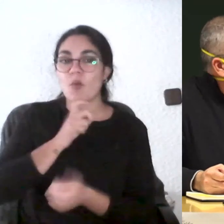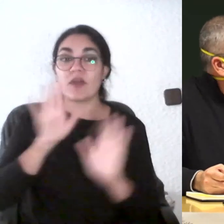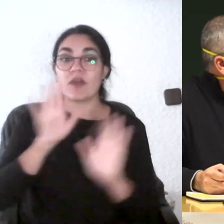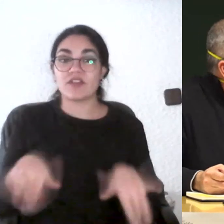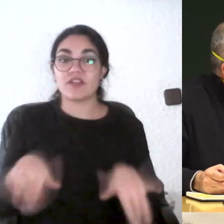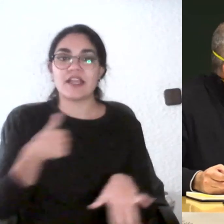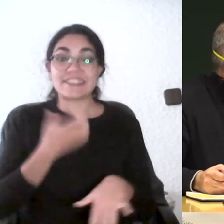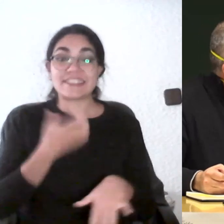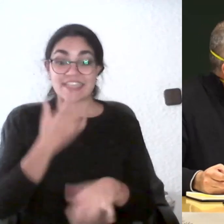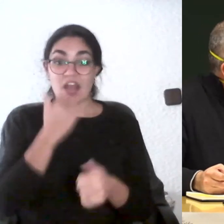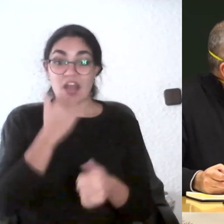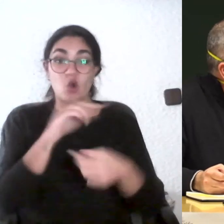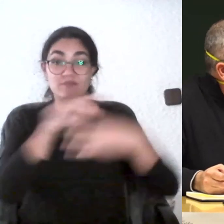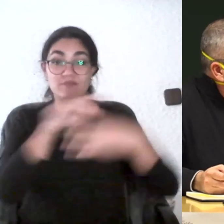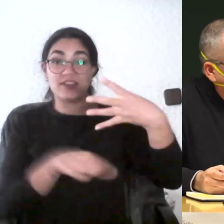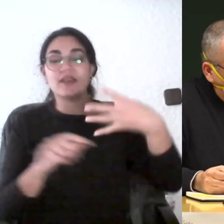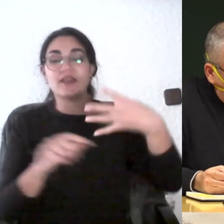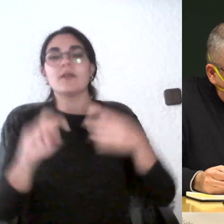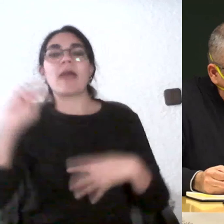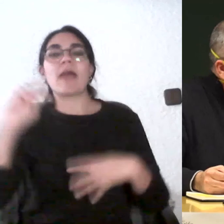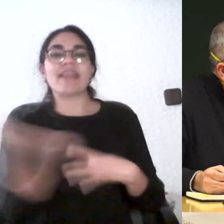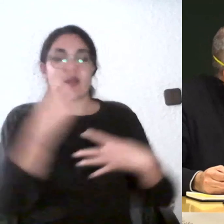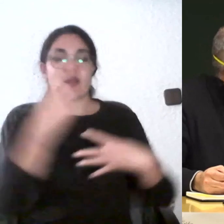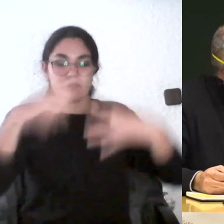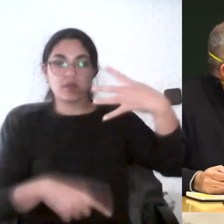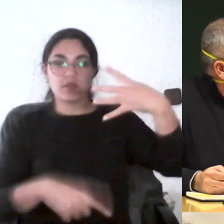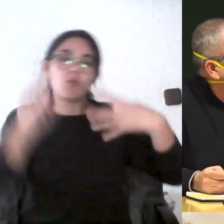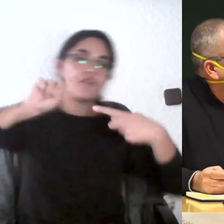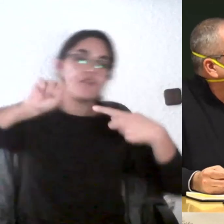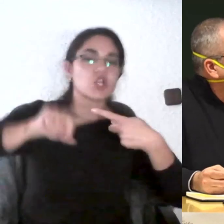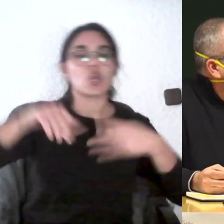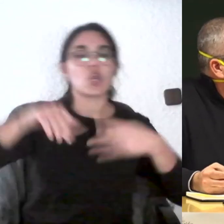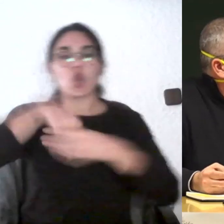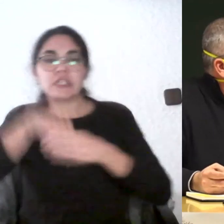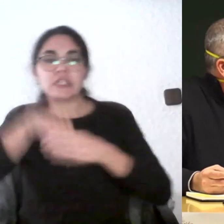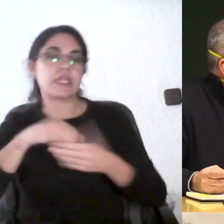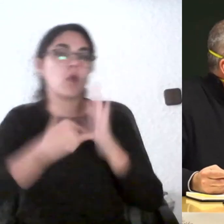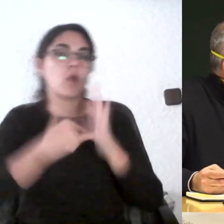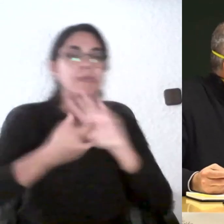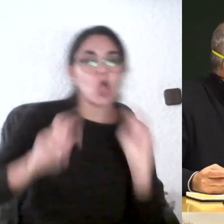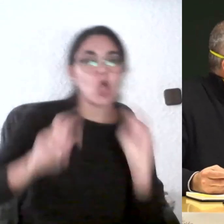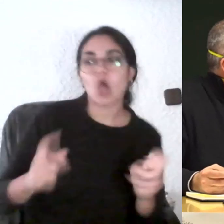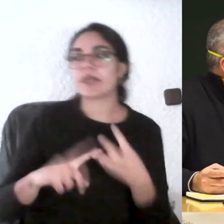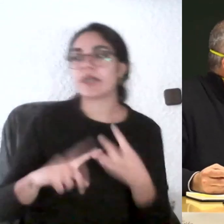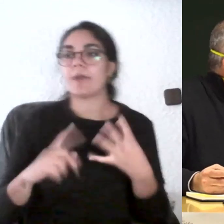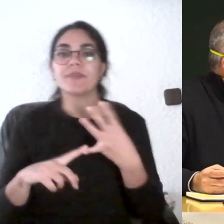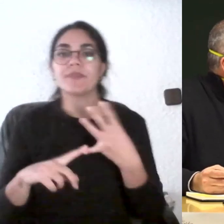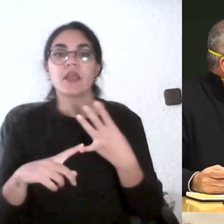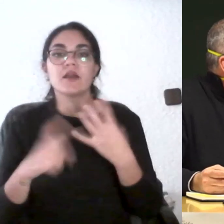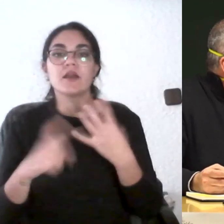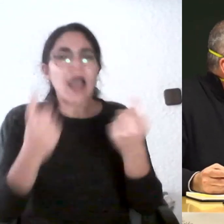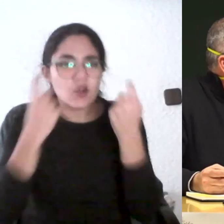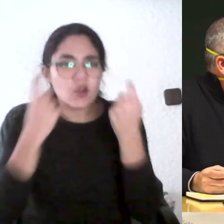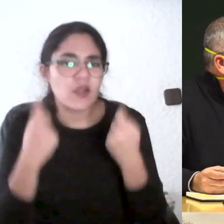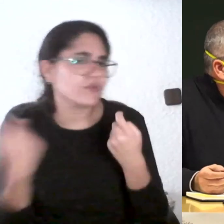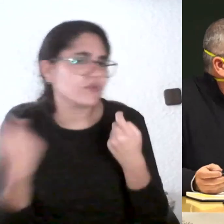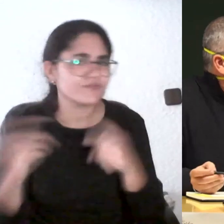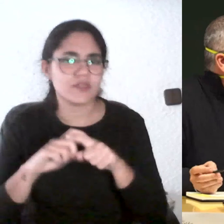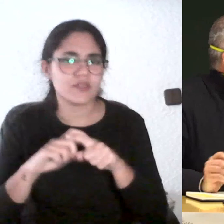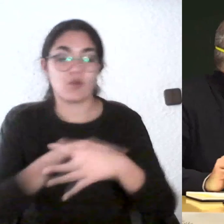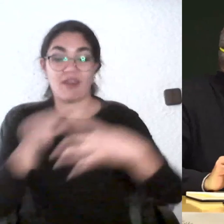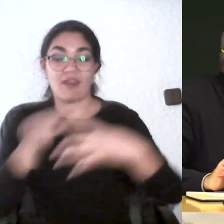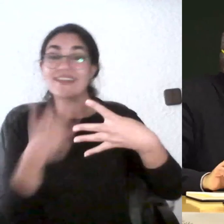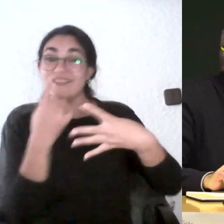alteramos qué profesor da una asignatura qué metodología se da en esta asignatura creo que esto